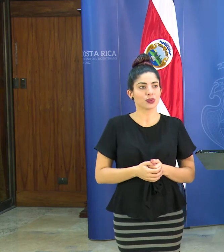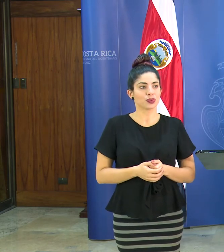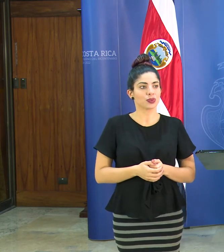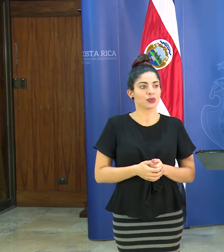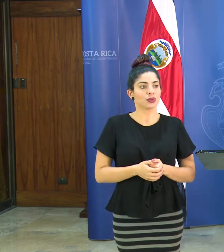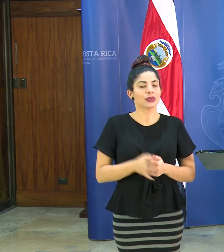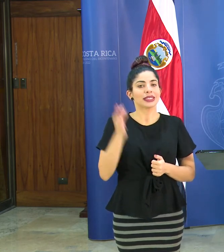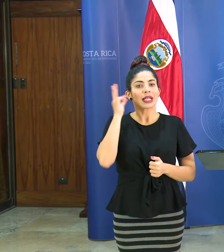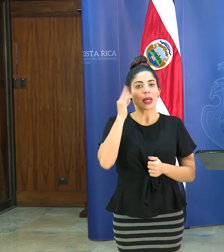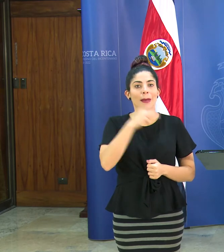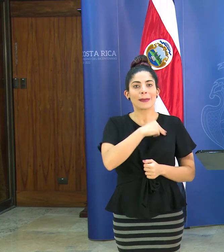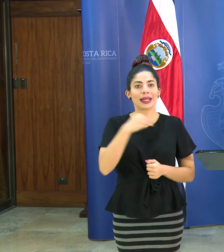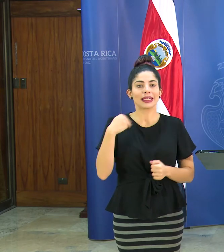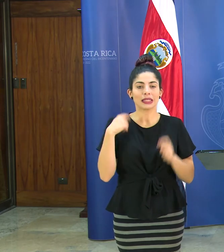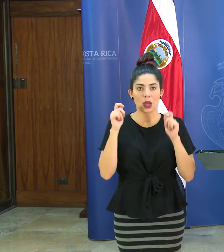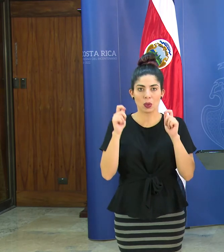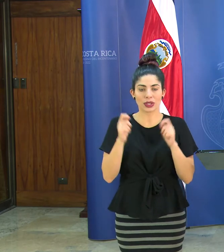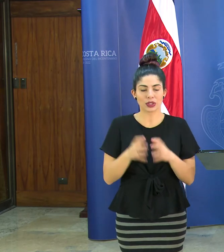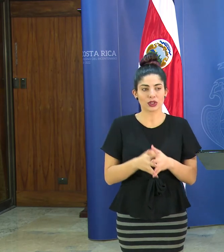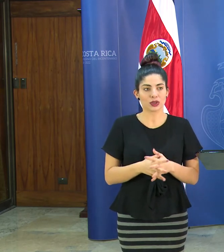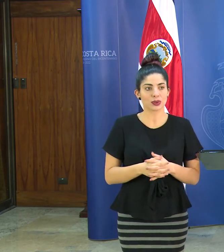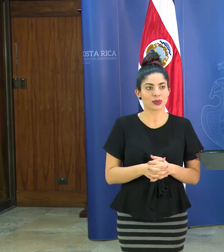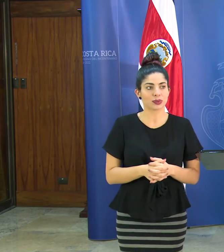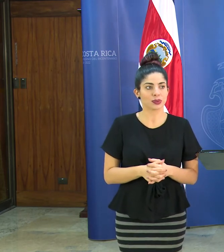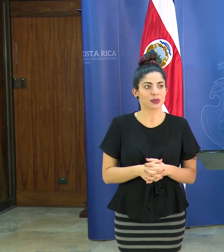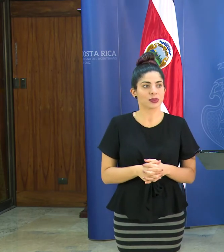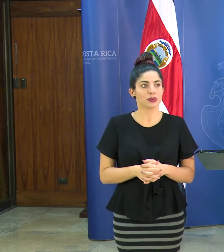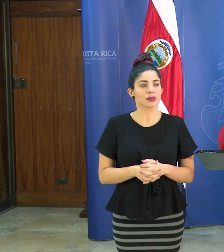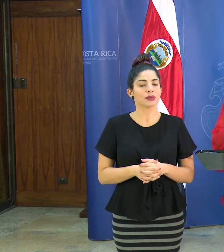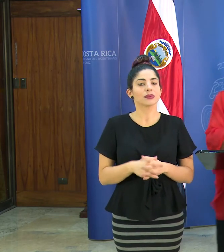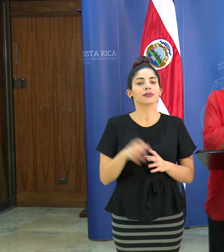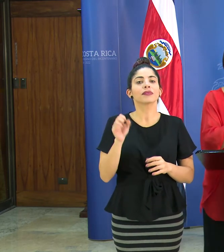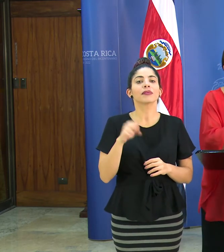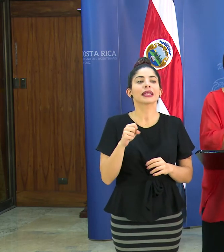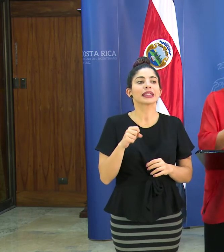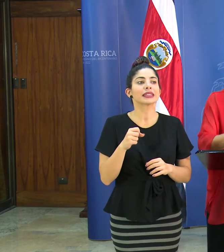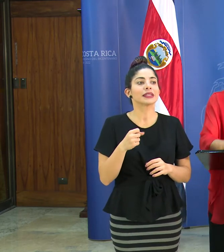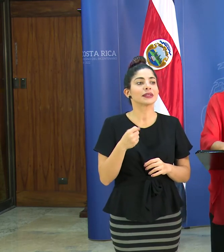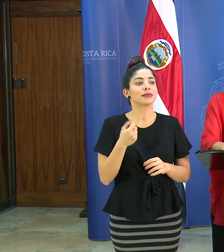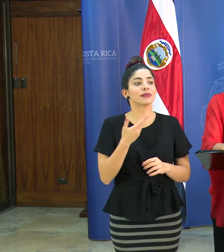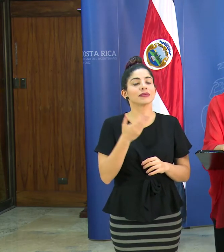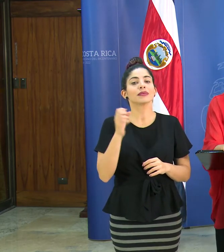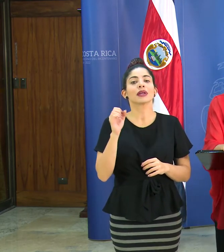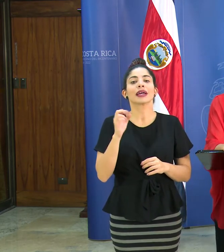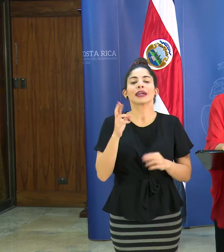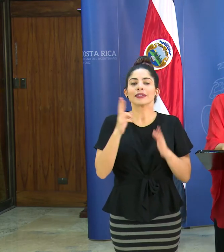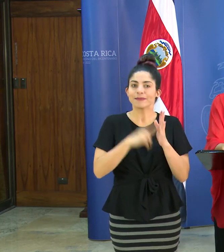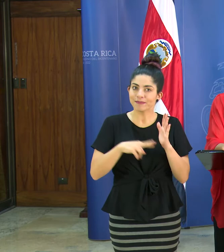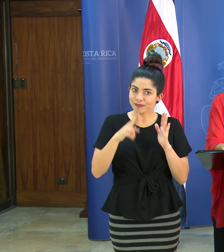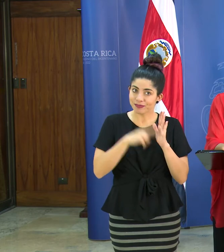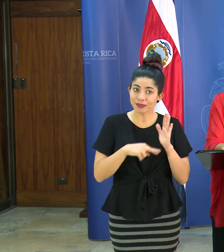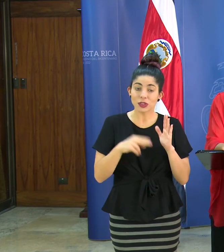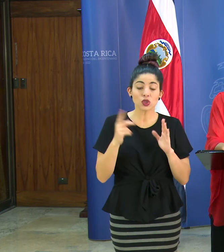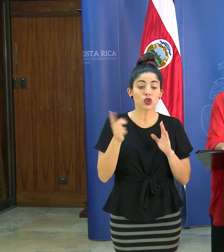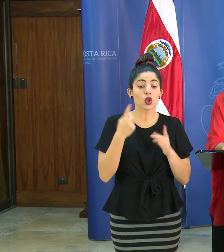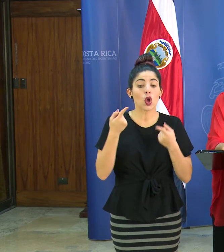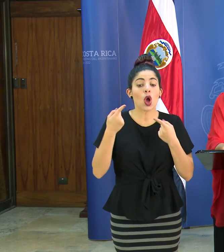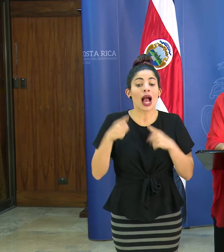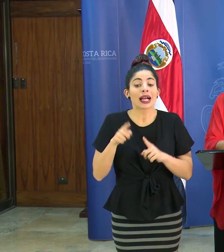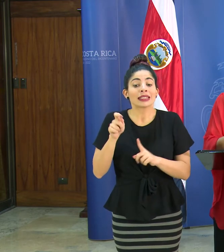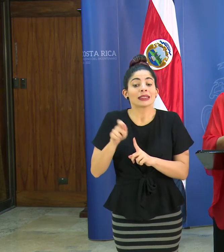señora ministra de educación sí don Sergio insistir en que son casos